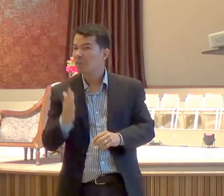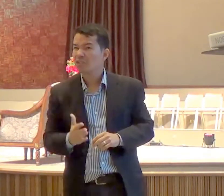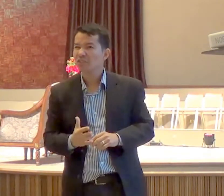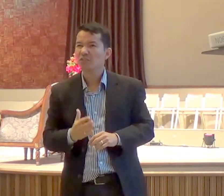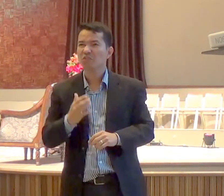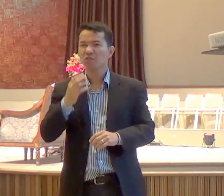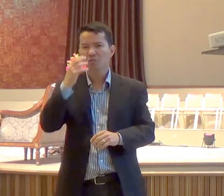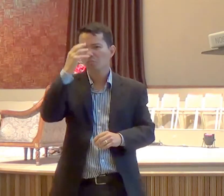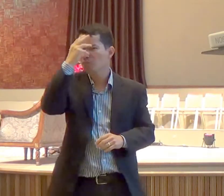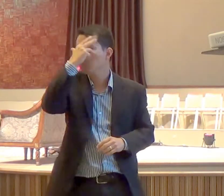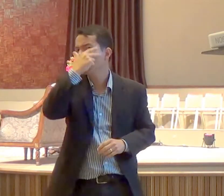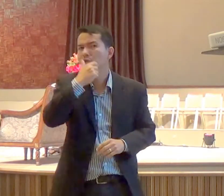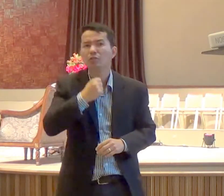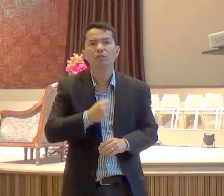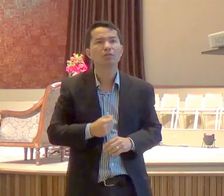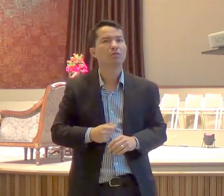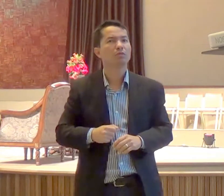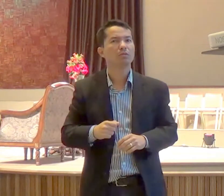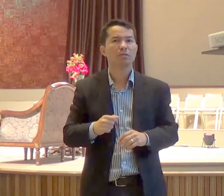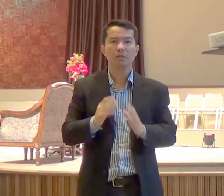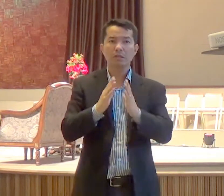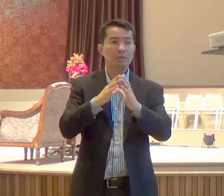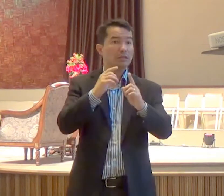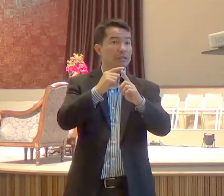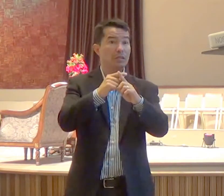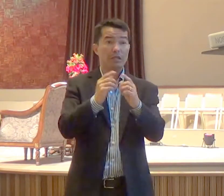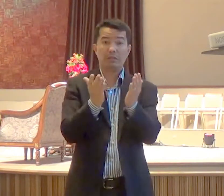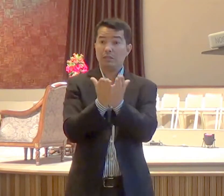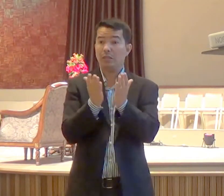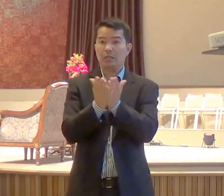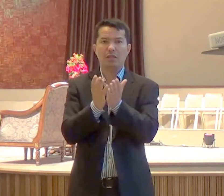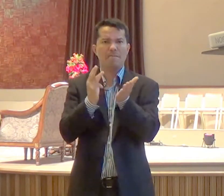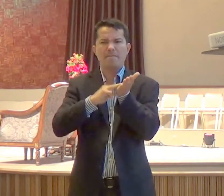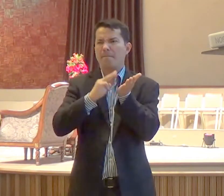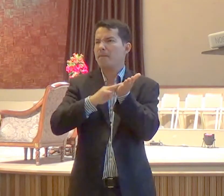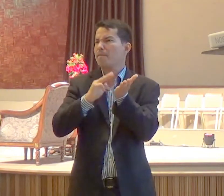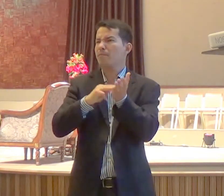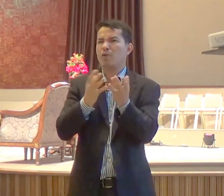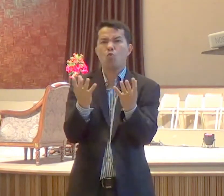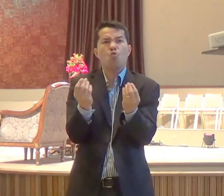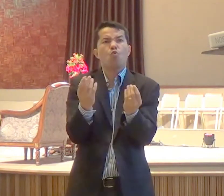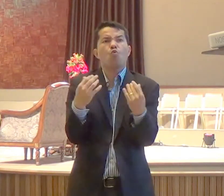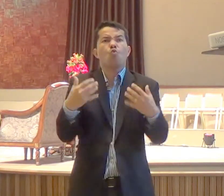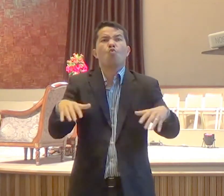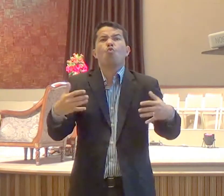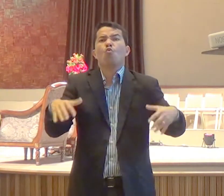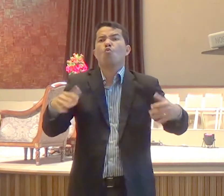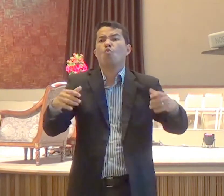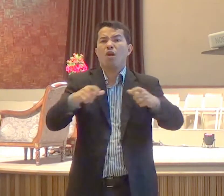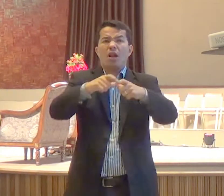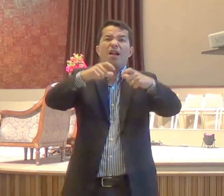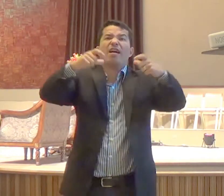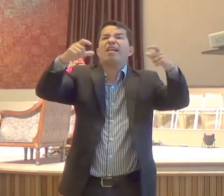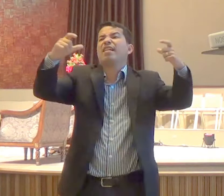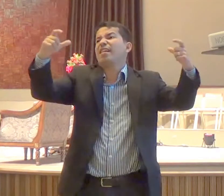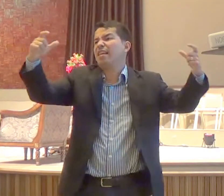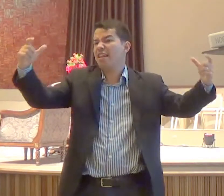que tem acontecido, nós nunca tivemos na história da igreja evangélica brasileira, tanta gente frequentando as igrejas, tantas igrejas